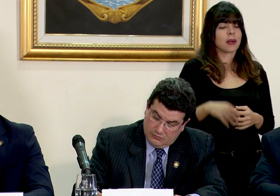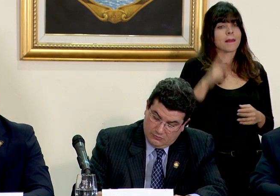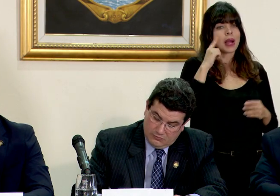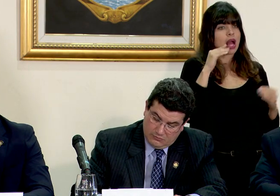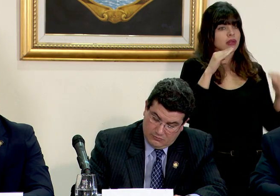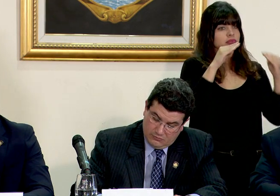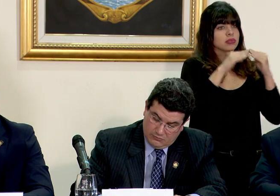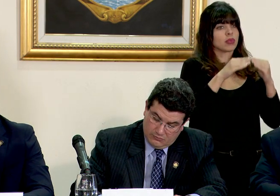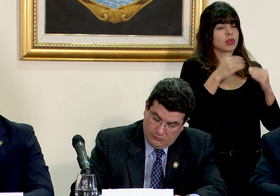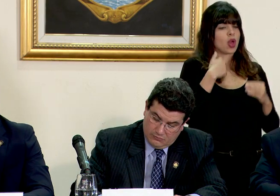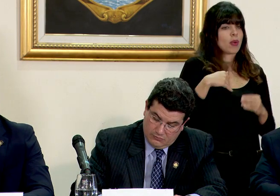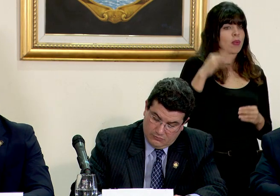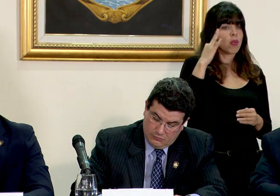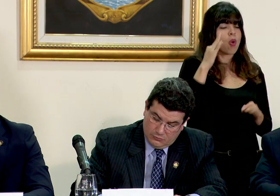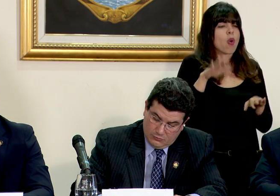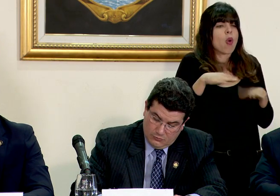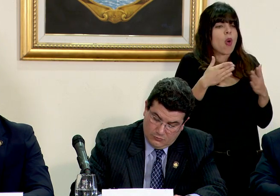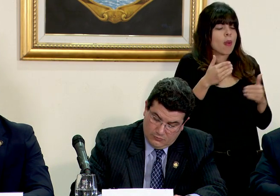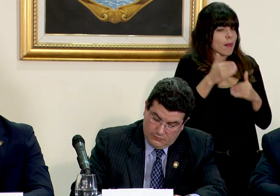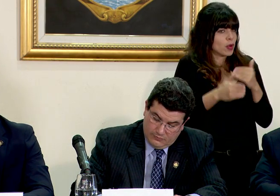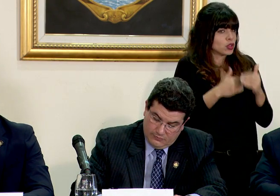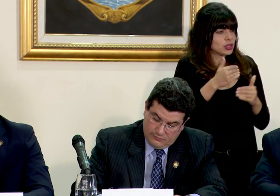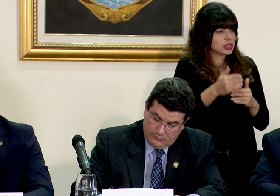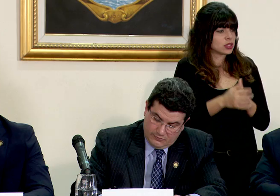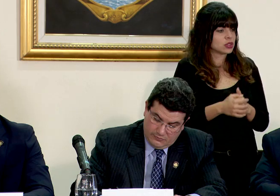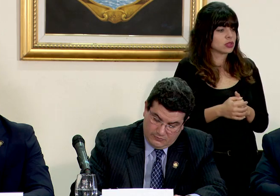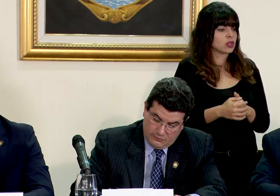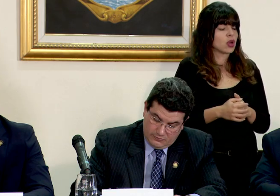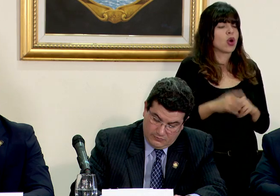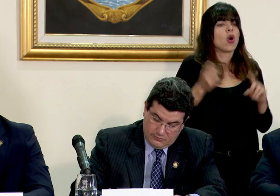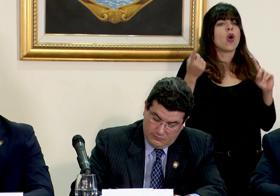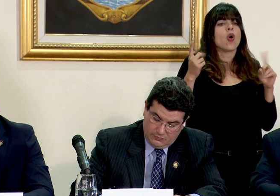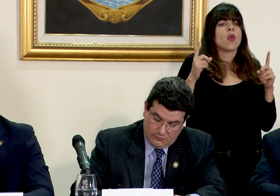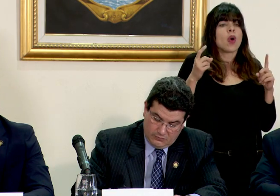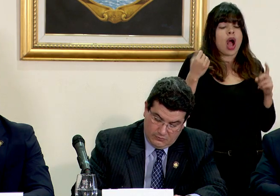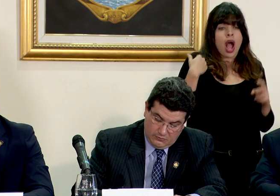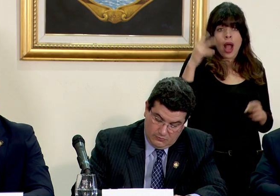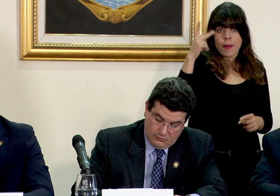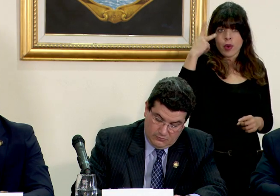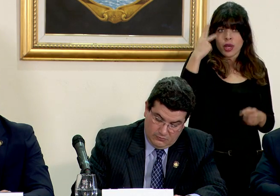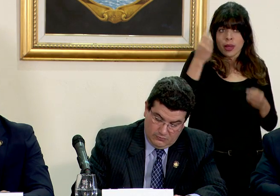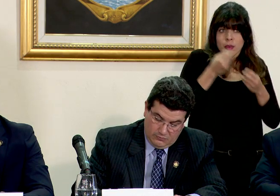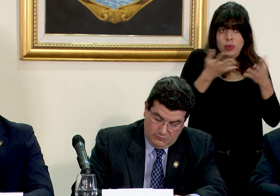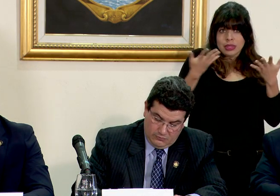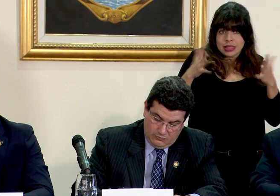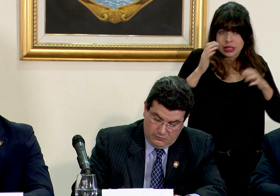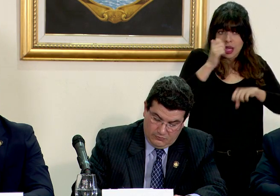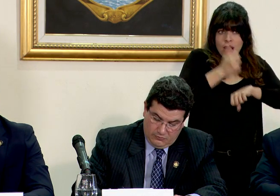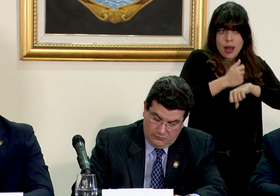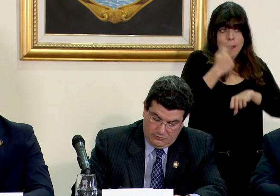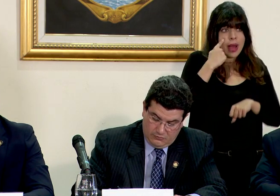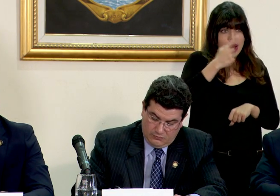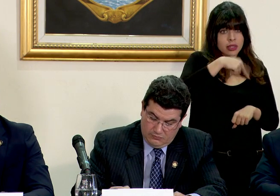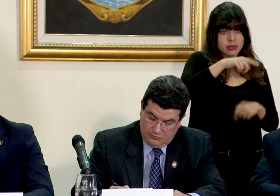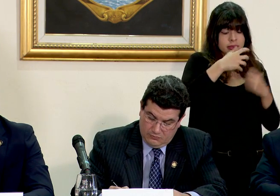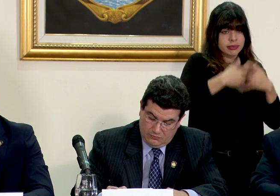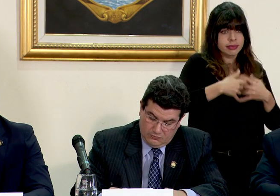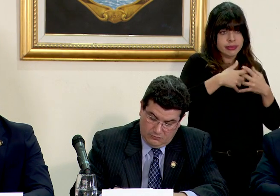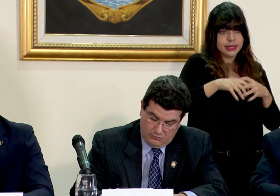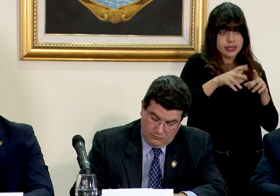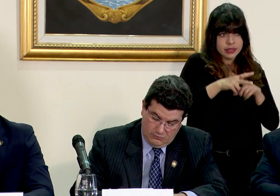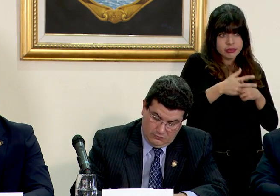igualdad de género cómo es el proceso cuál es si hay una política ya pública para esas 20 empresas que están